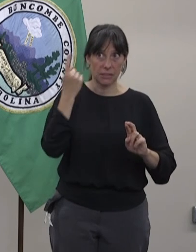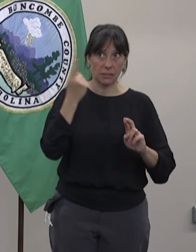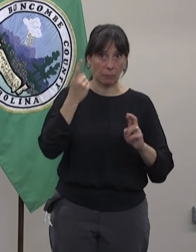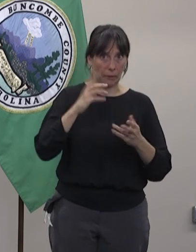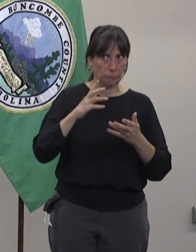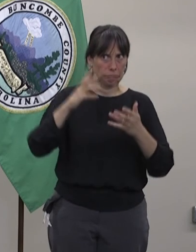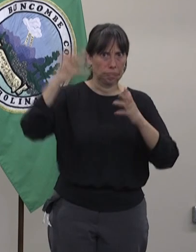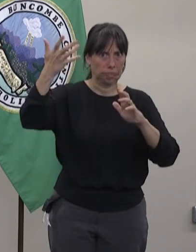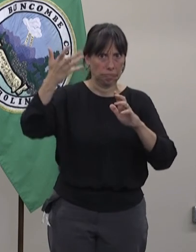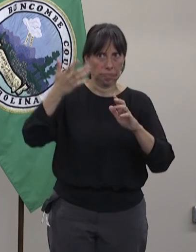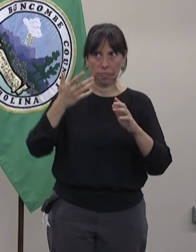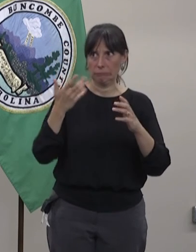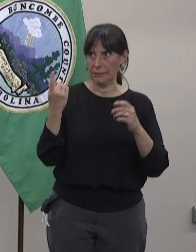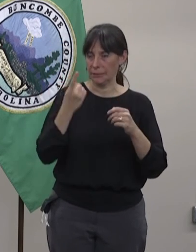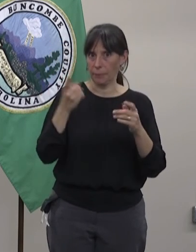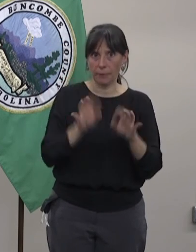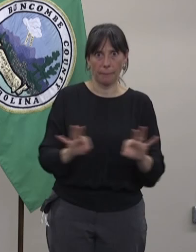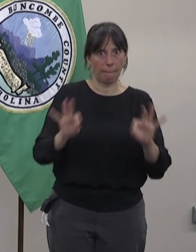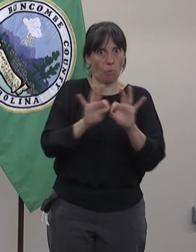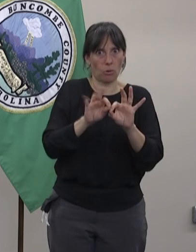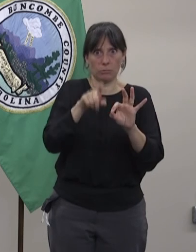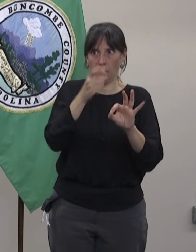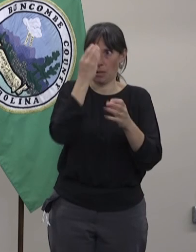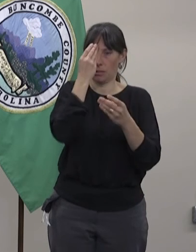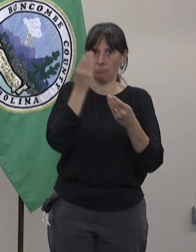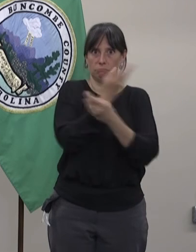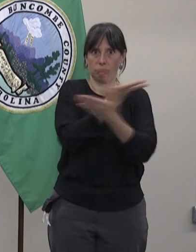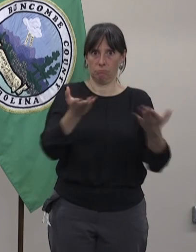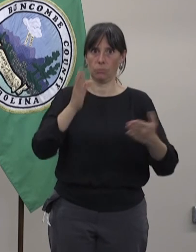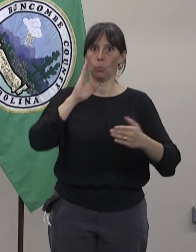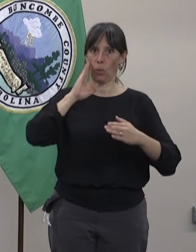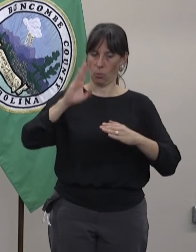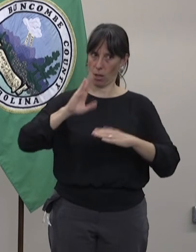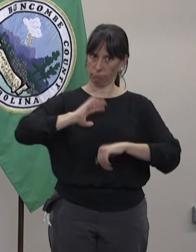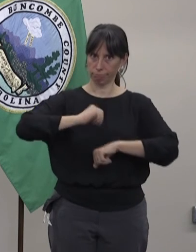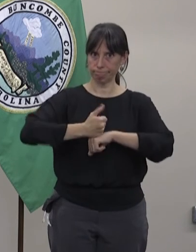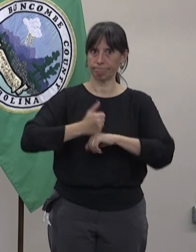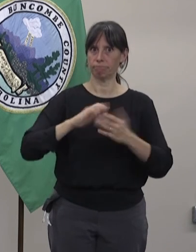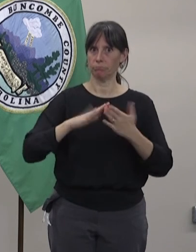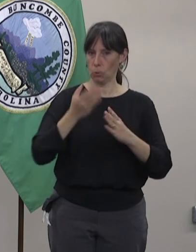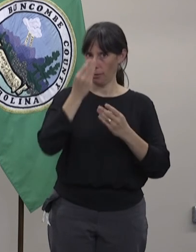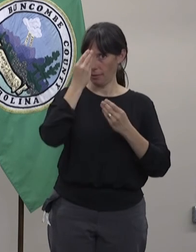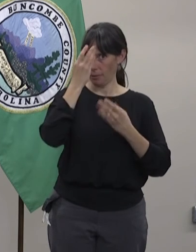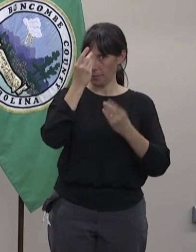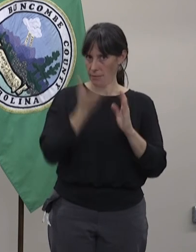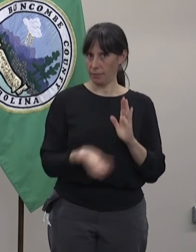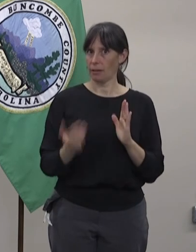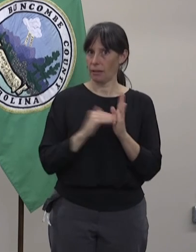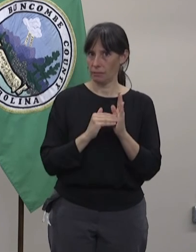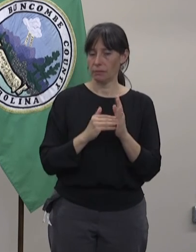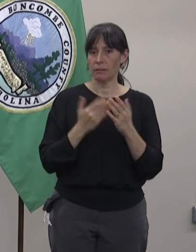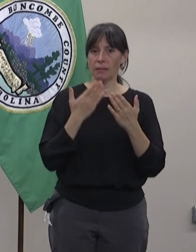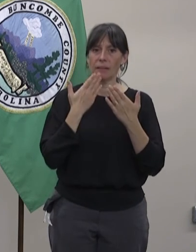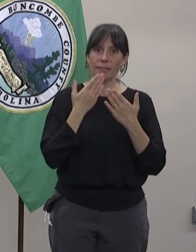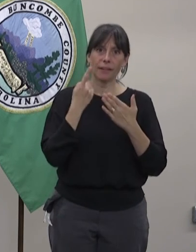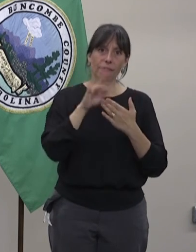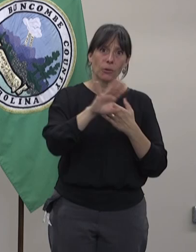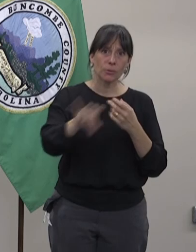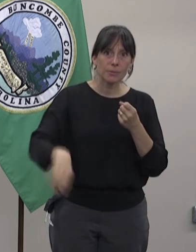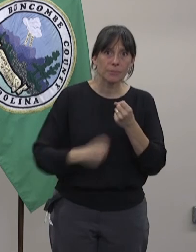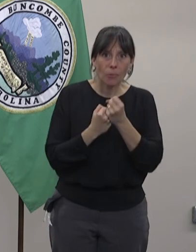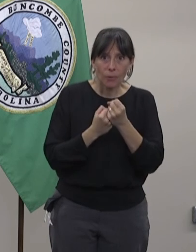alguna actualización. Y como dijimos, aún así vamos a hacer algún evento de